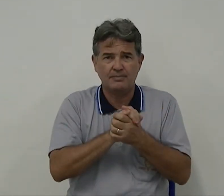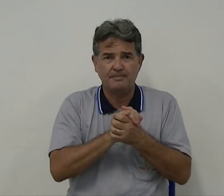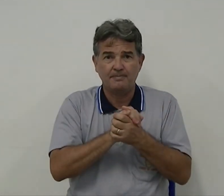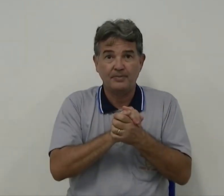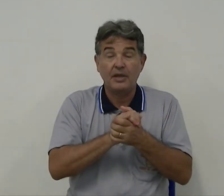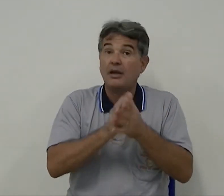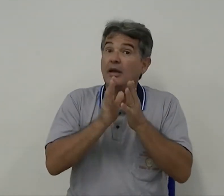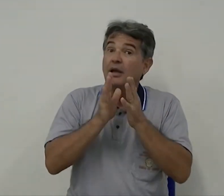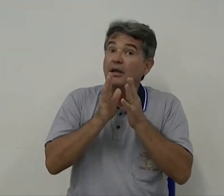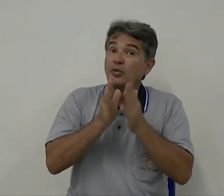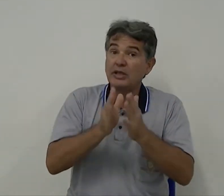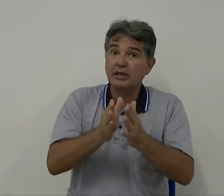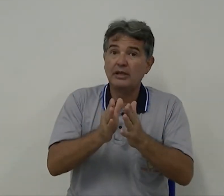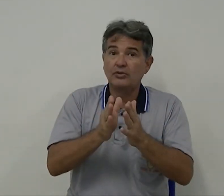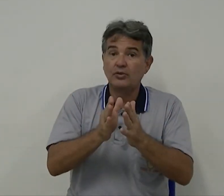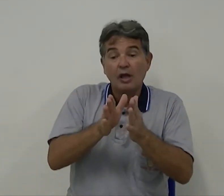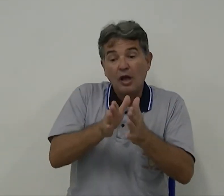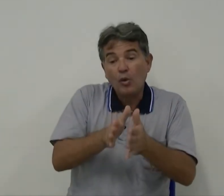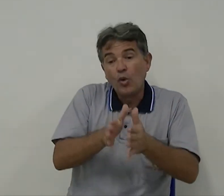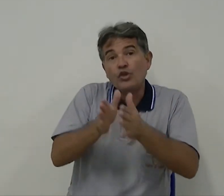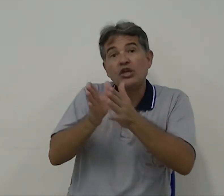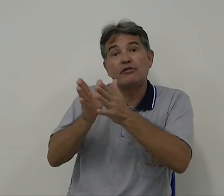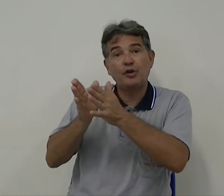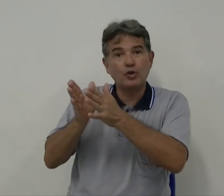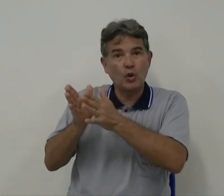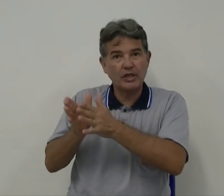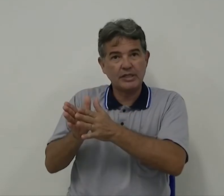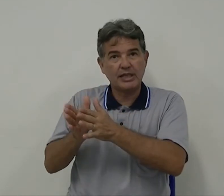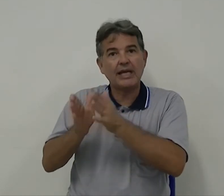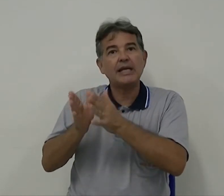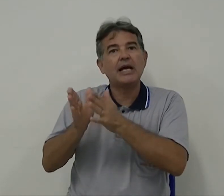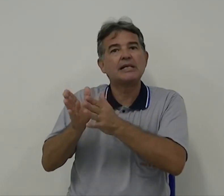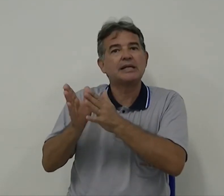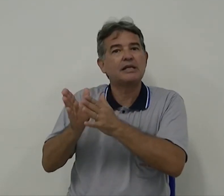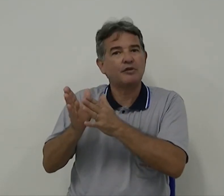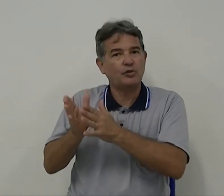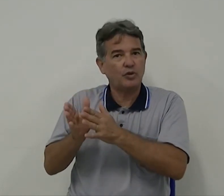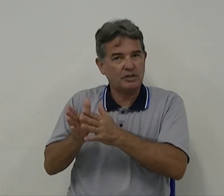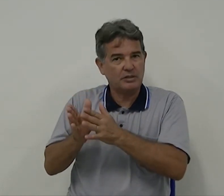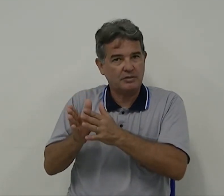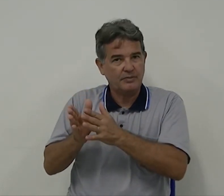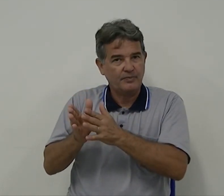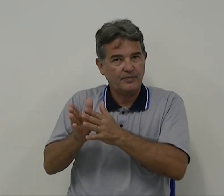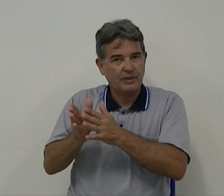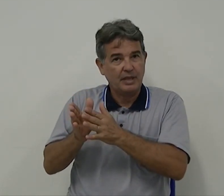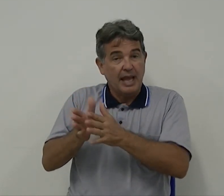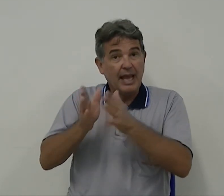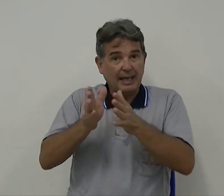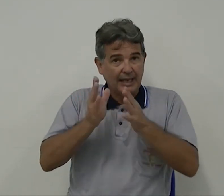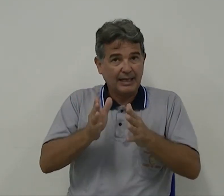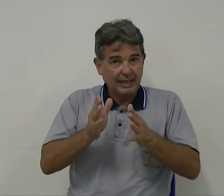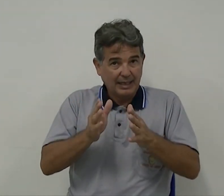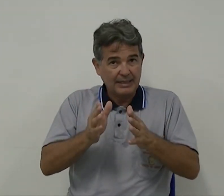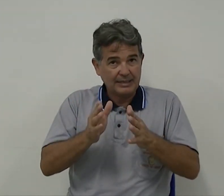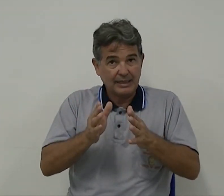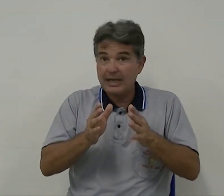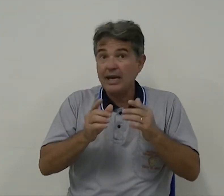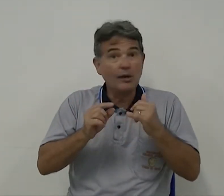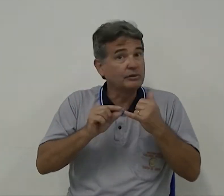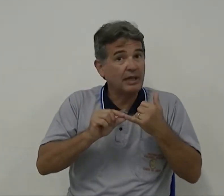no entanto, o nível 2, a criança nível 2, é aquela criança que não tem